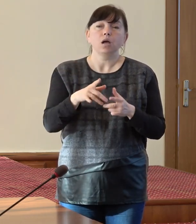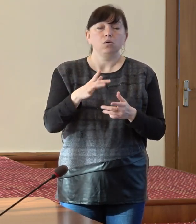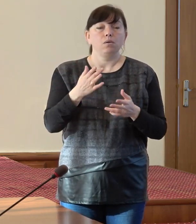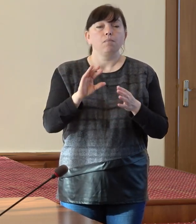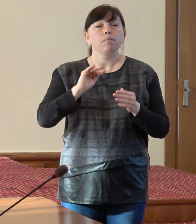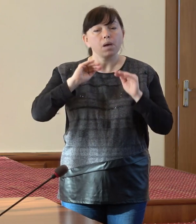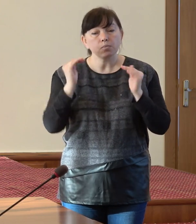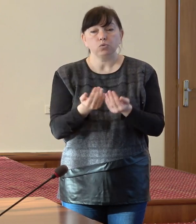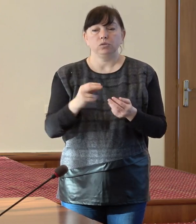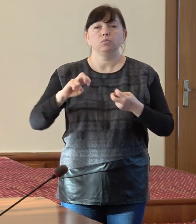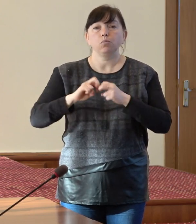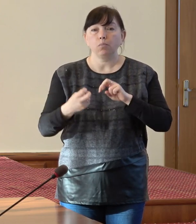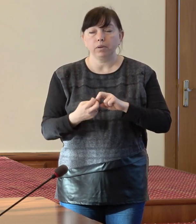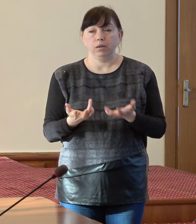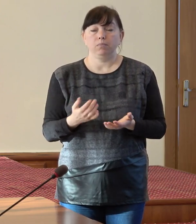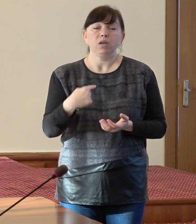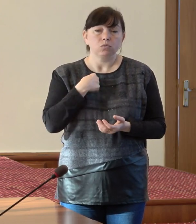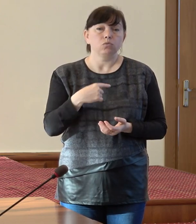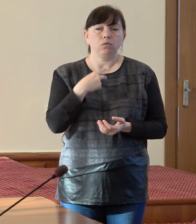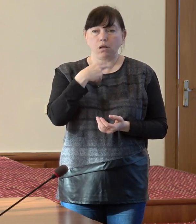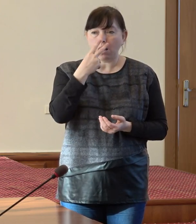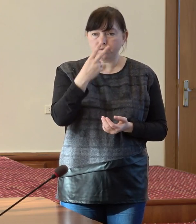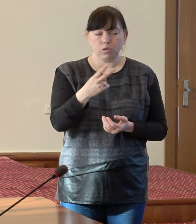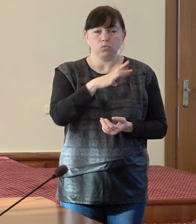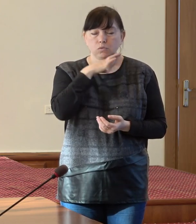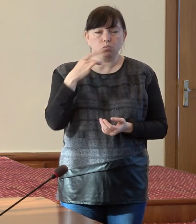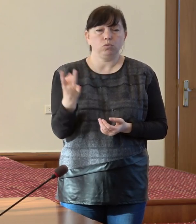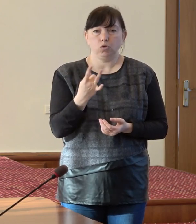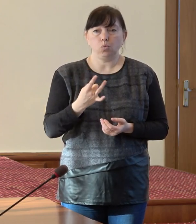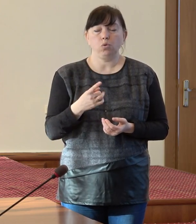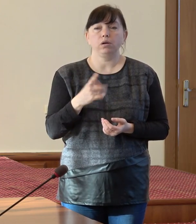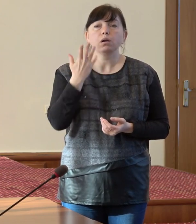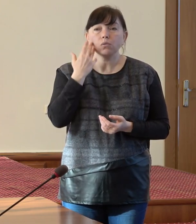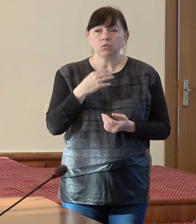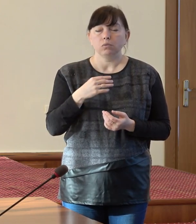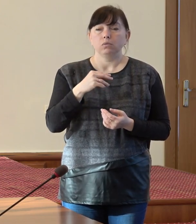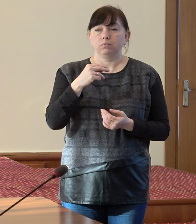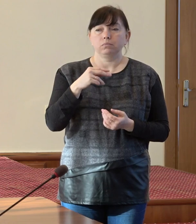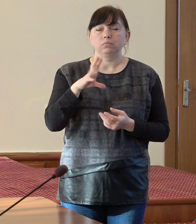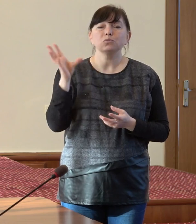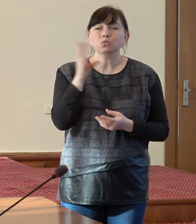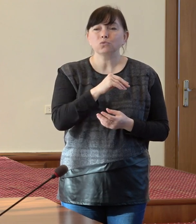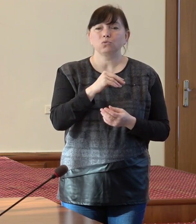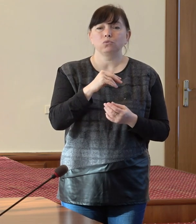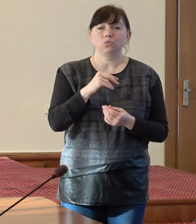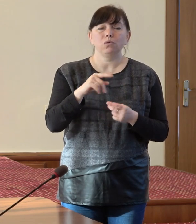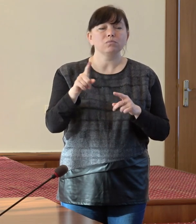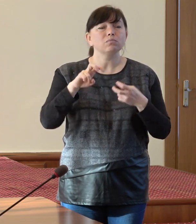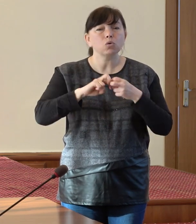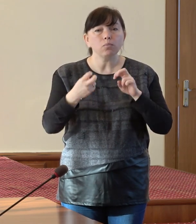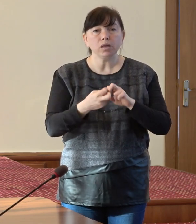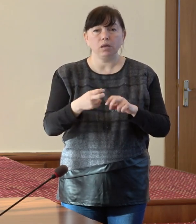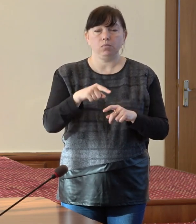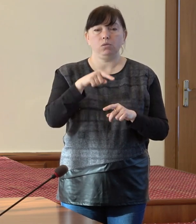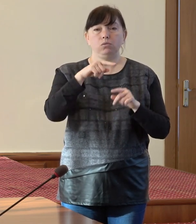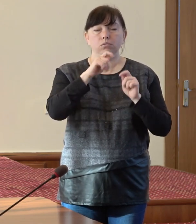provocări. Noi am fost maturi nouă singură dată, unde vina tuturor vieilor la nivel de comunitate